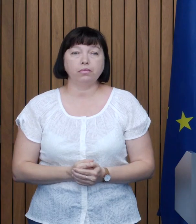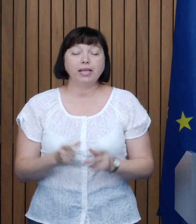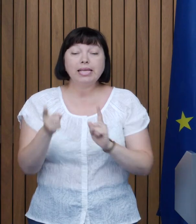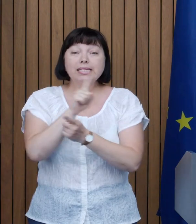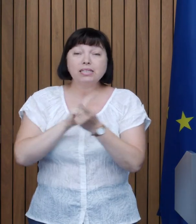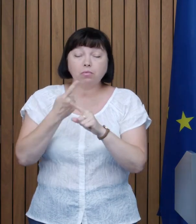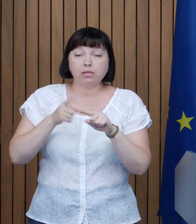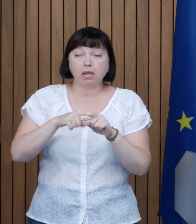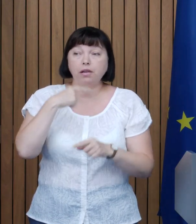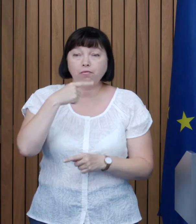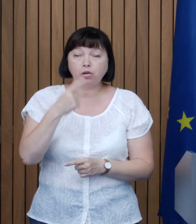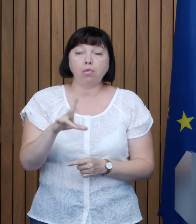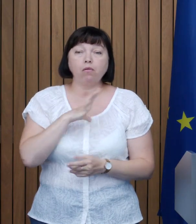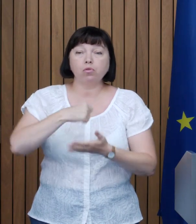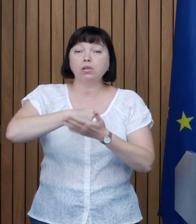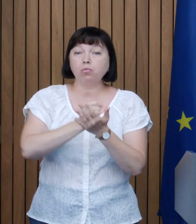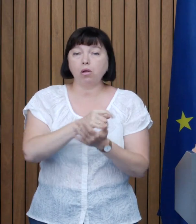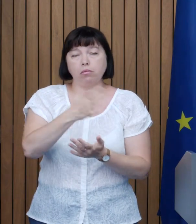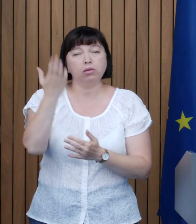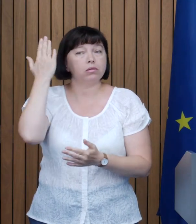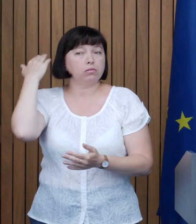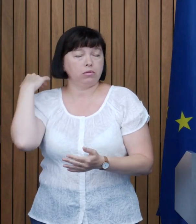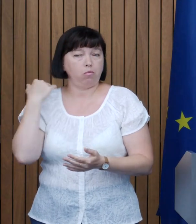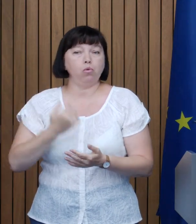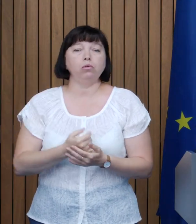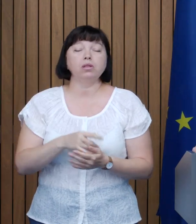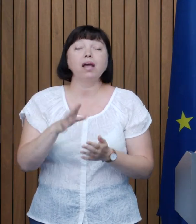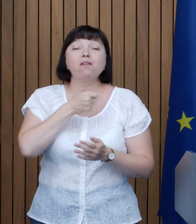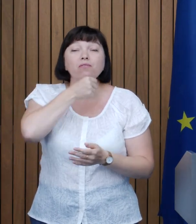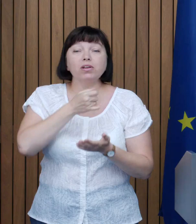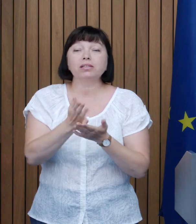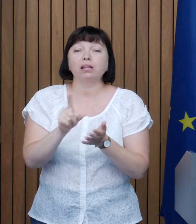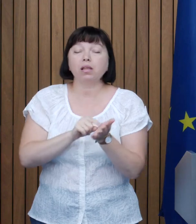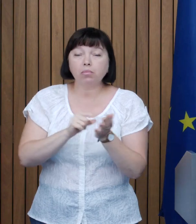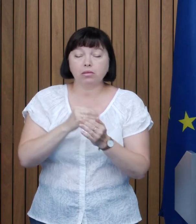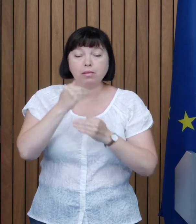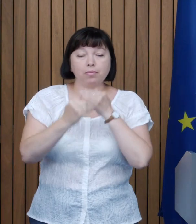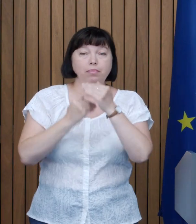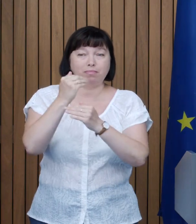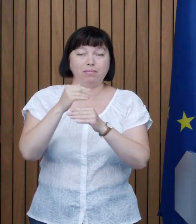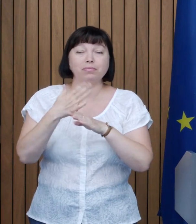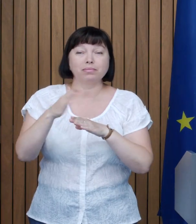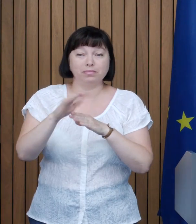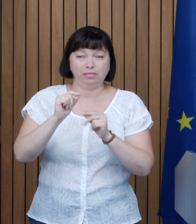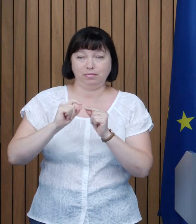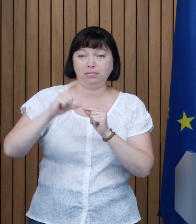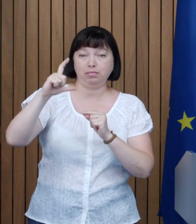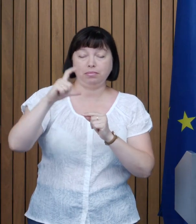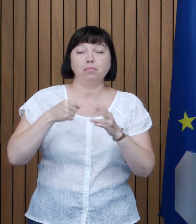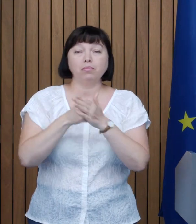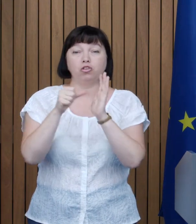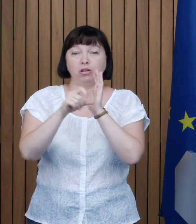Schimbările despre care vorbiți au fost aprobate de mai mult timp Vârsta de pensionare crește etapizat, la fel ca și stagiul de